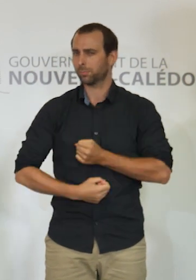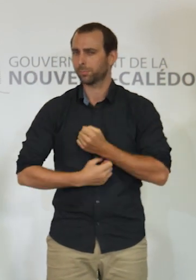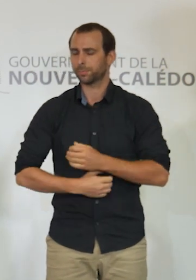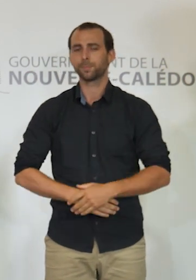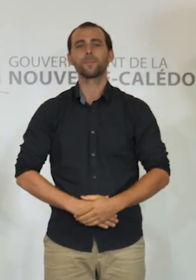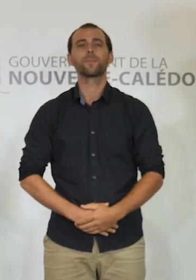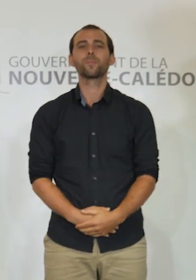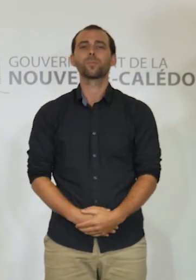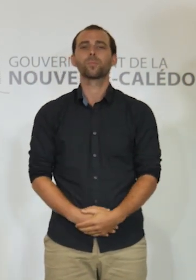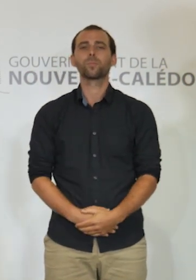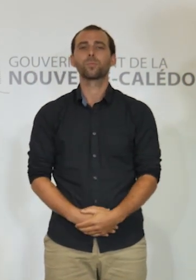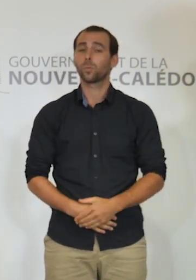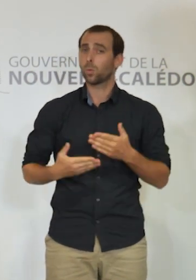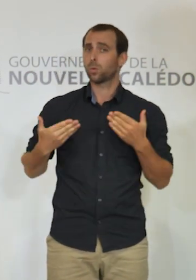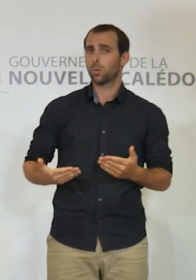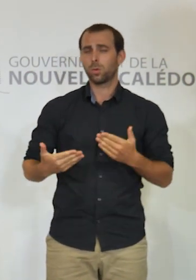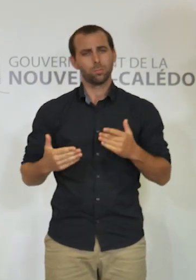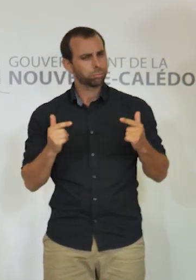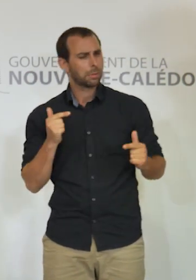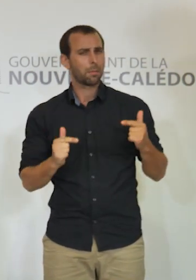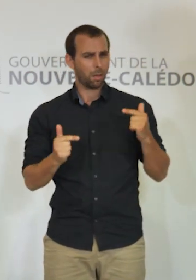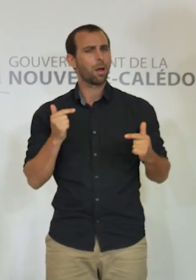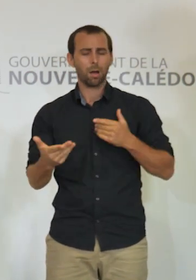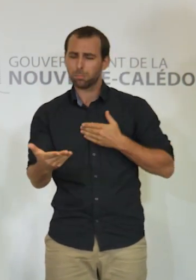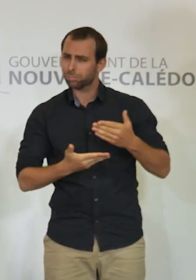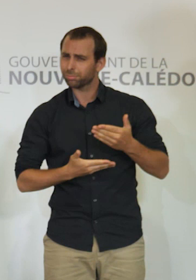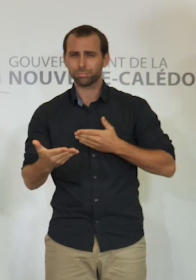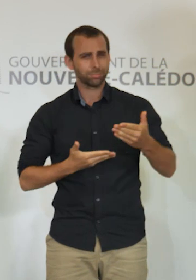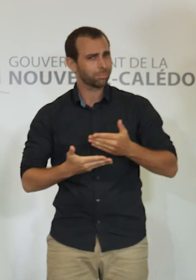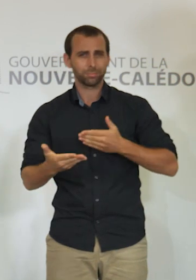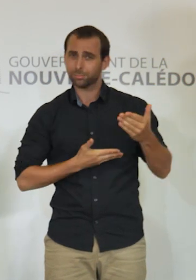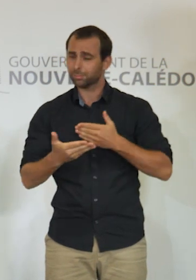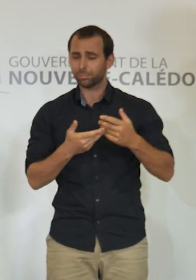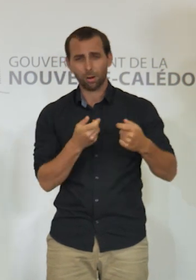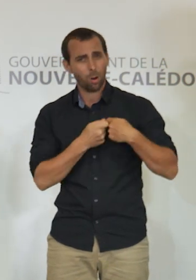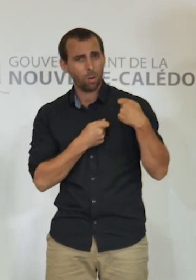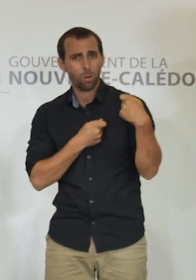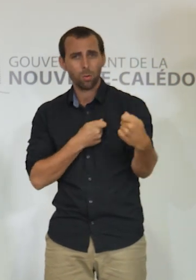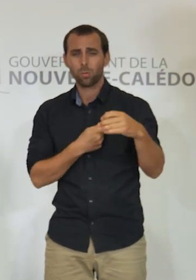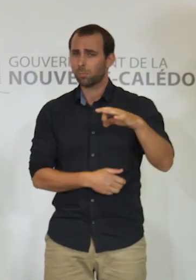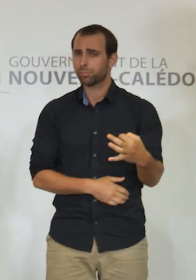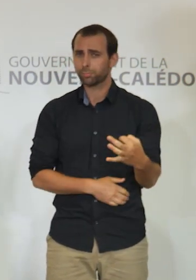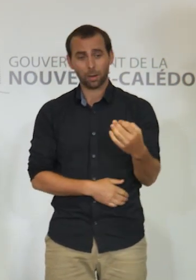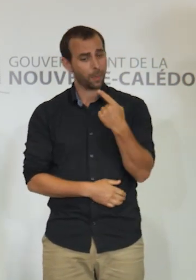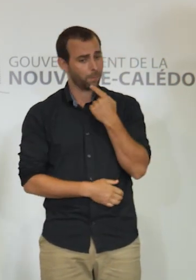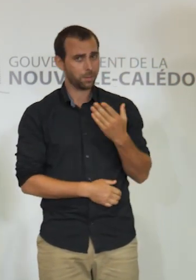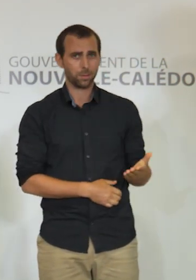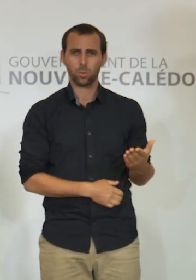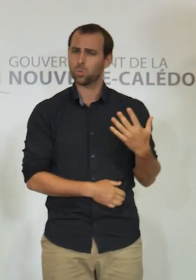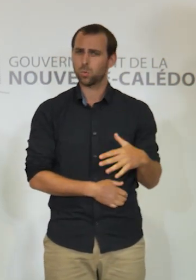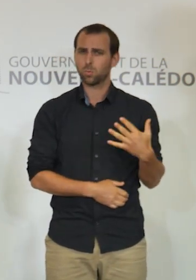après de longs débats aujourd'hui, qui traduisent la difficulté des choix à faire